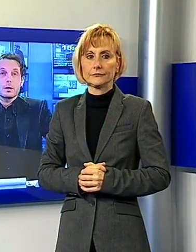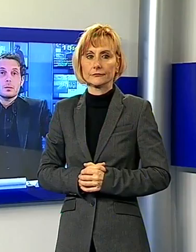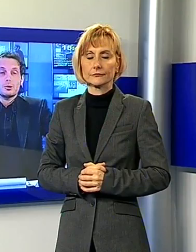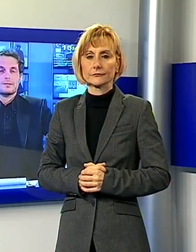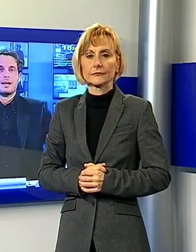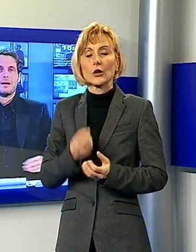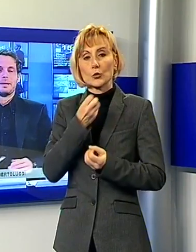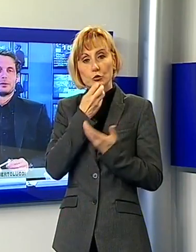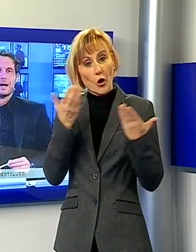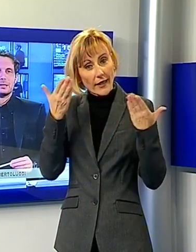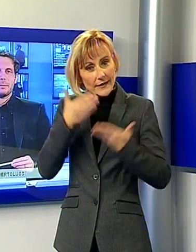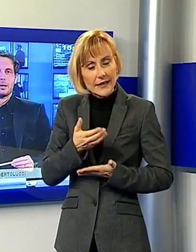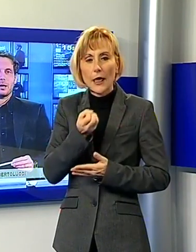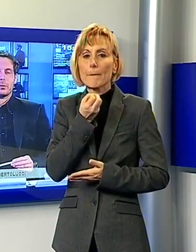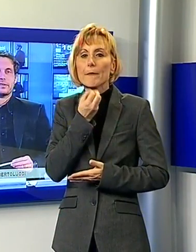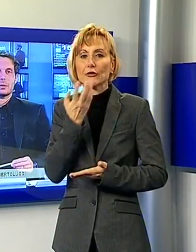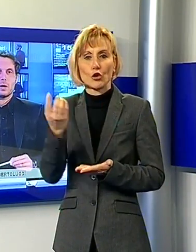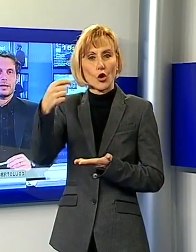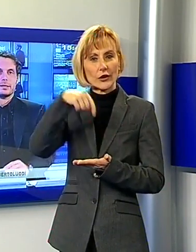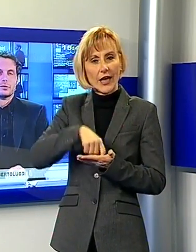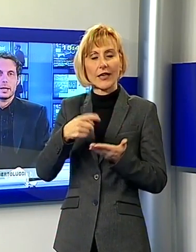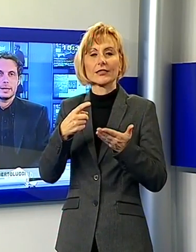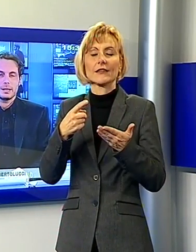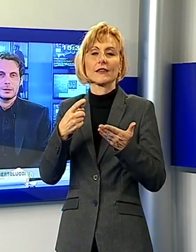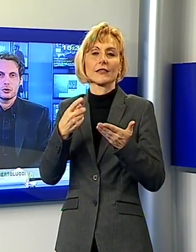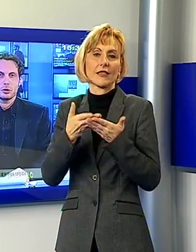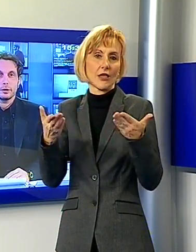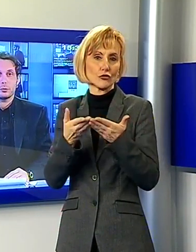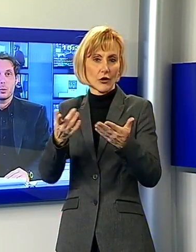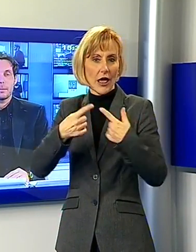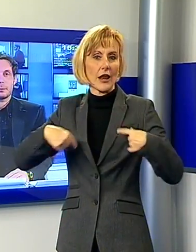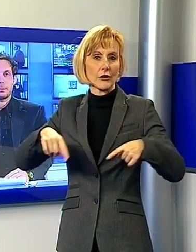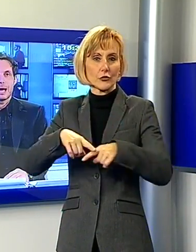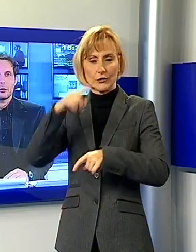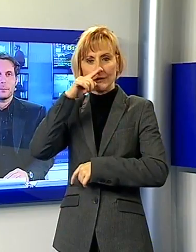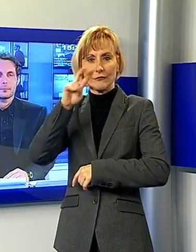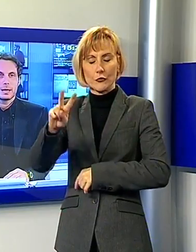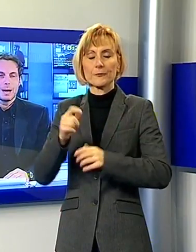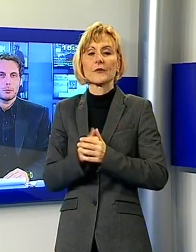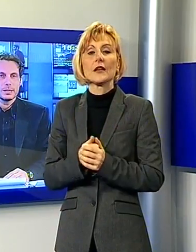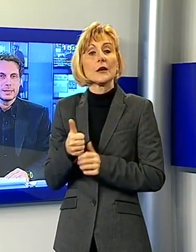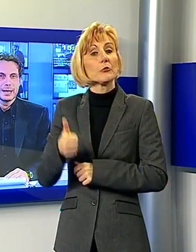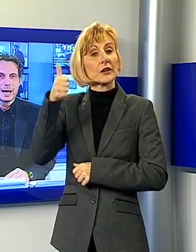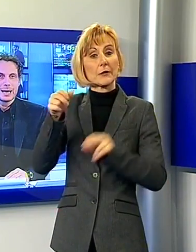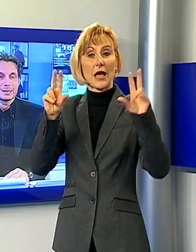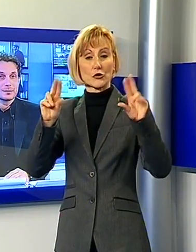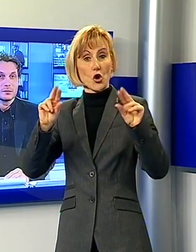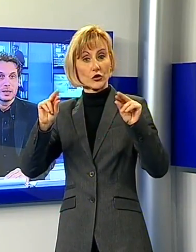Buonasera, ben trovati per questa nuova edizione del TG Noi, dunque in primo piano la politica, la classifica